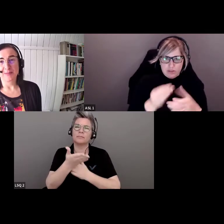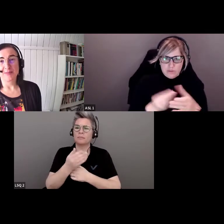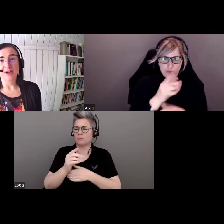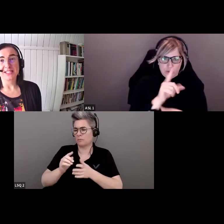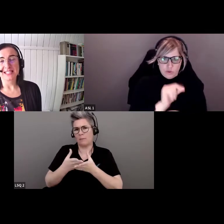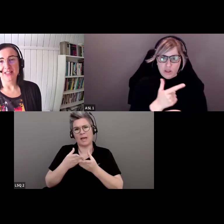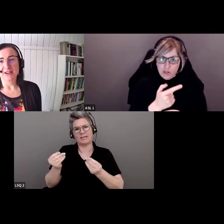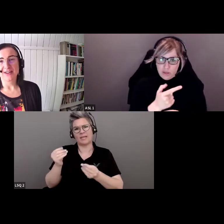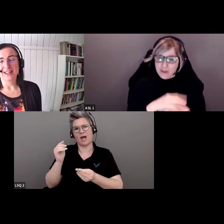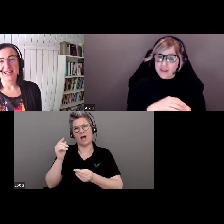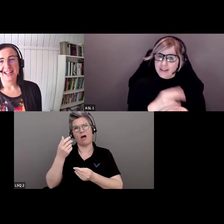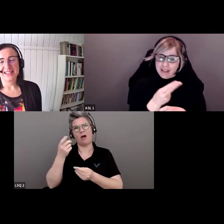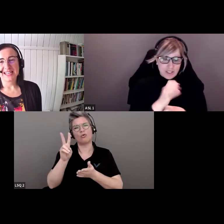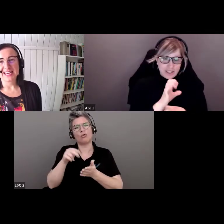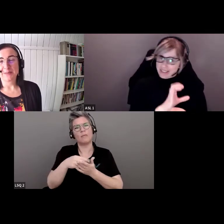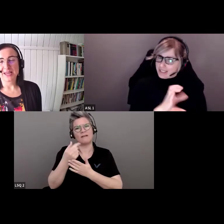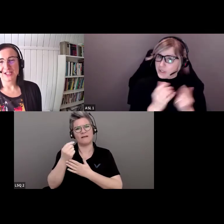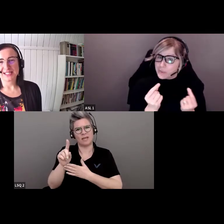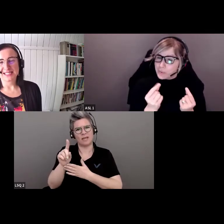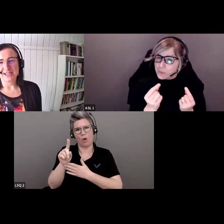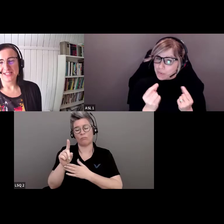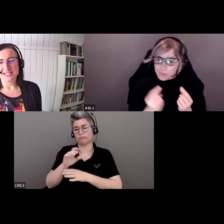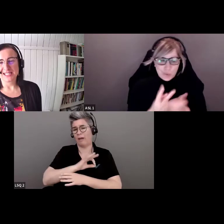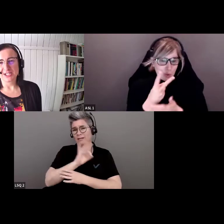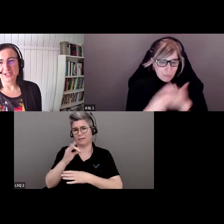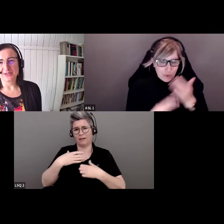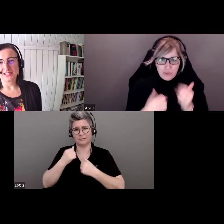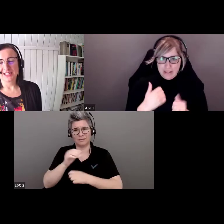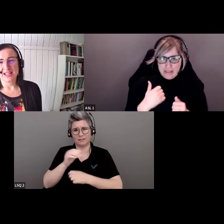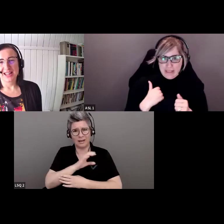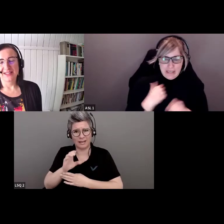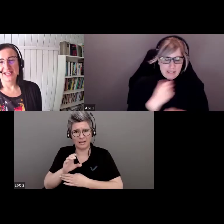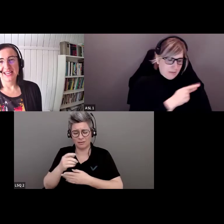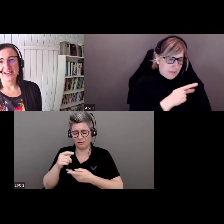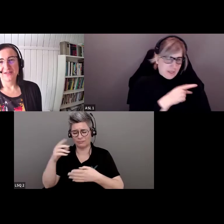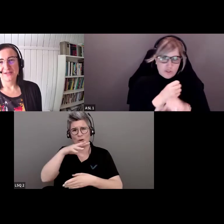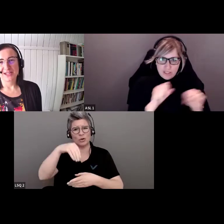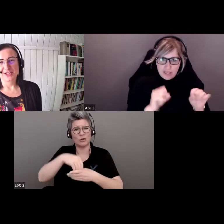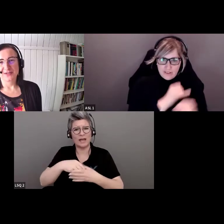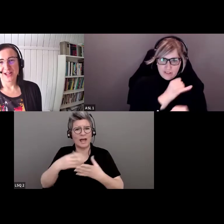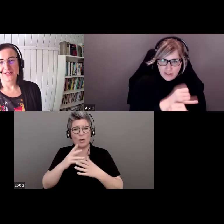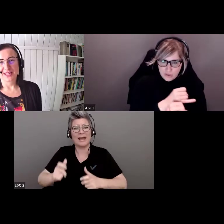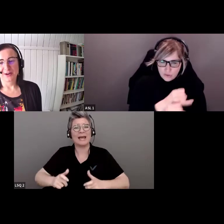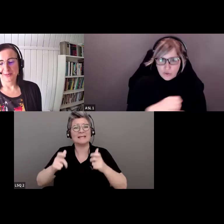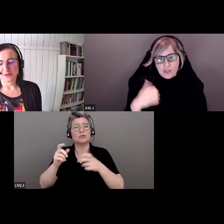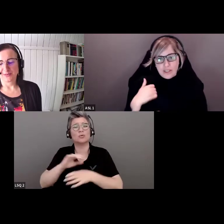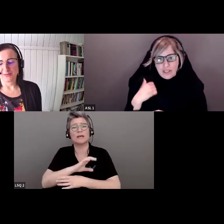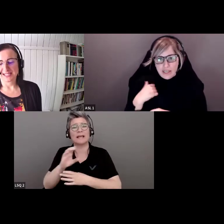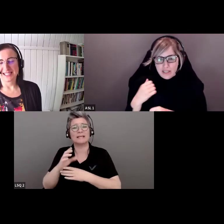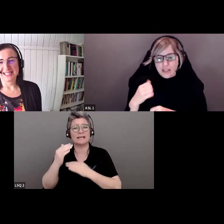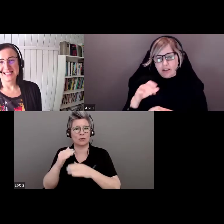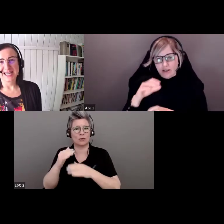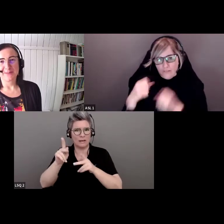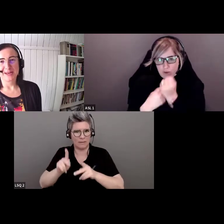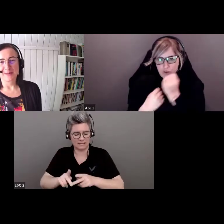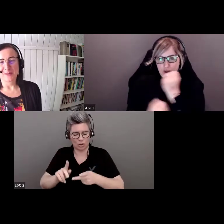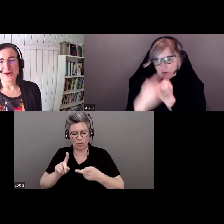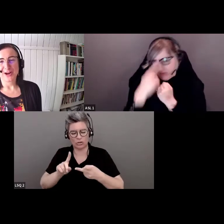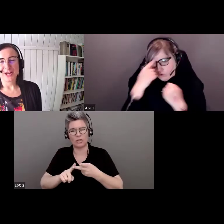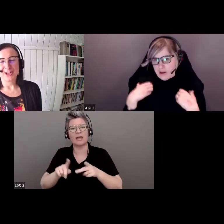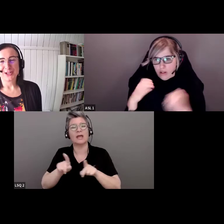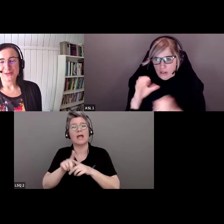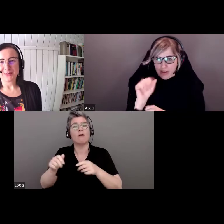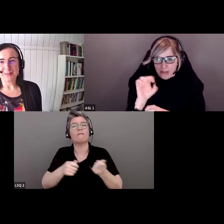printemps 2021, Excellence en santé Canada réunit l'Institut canadien pour la sécurité des patients et la